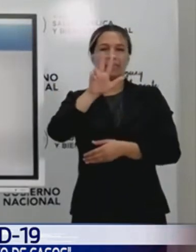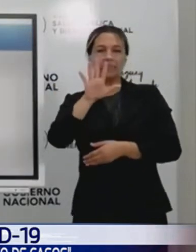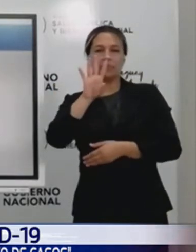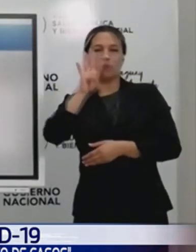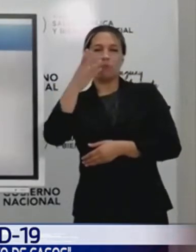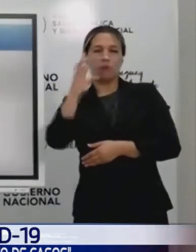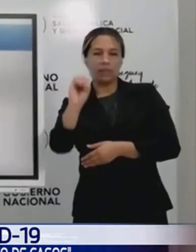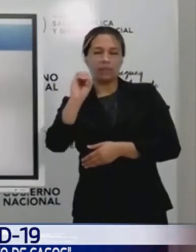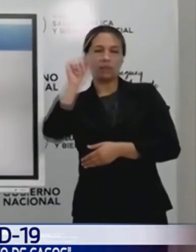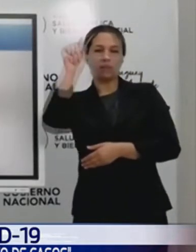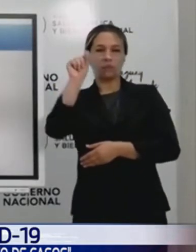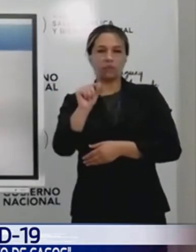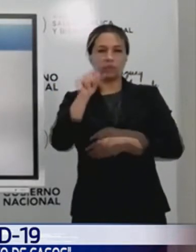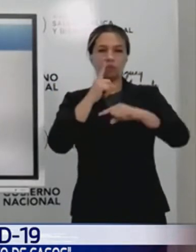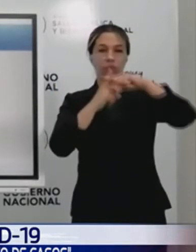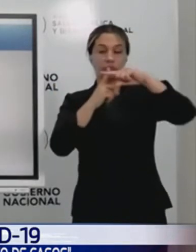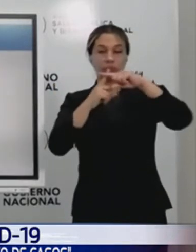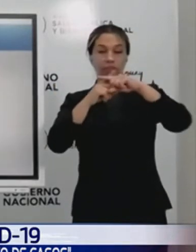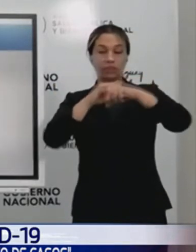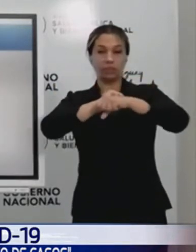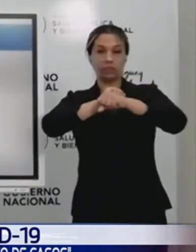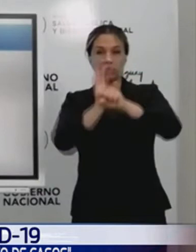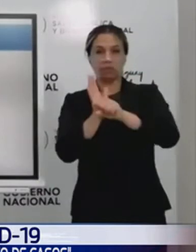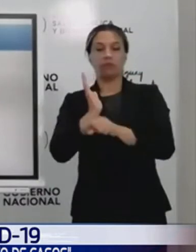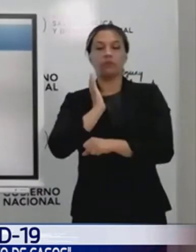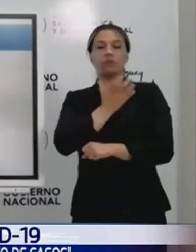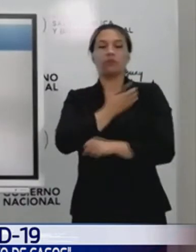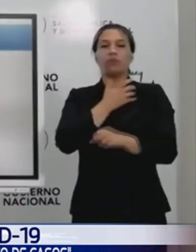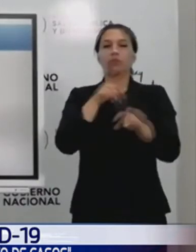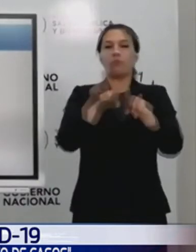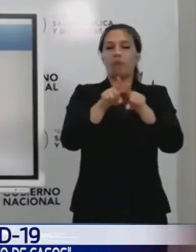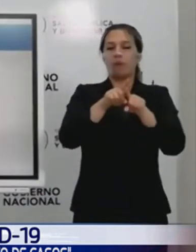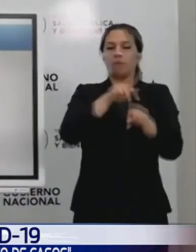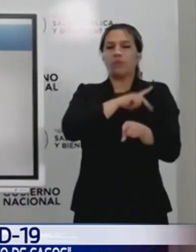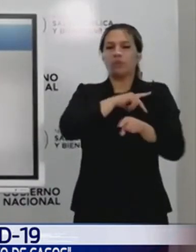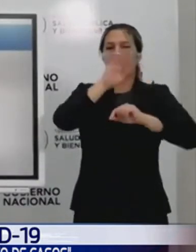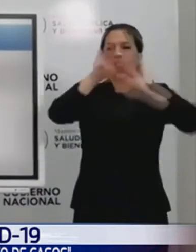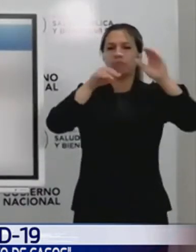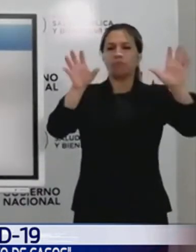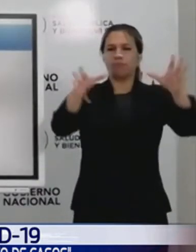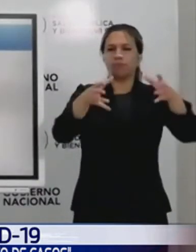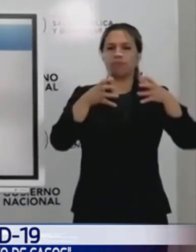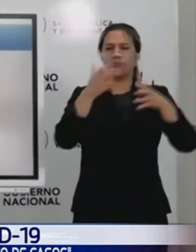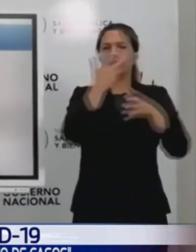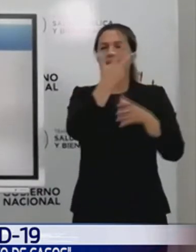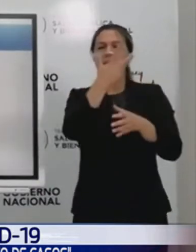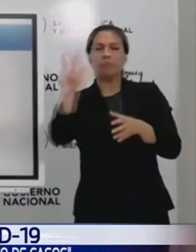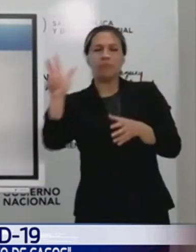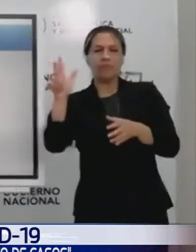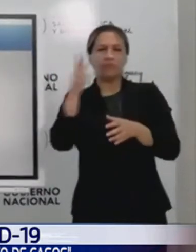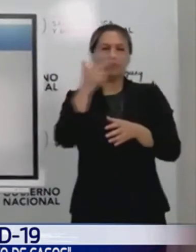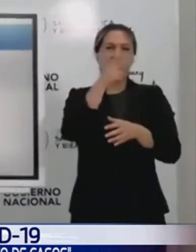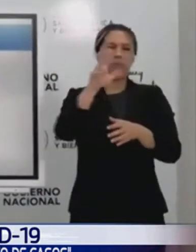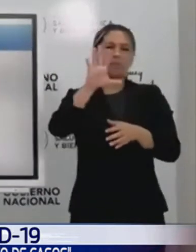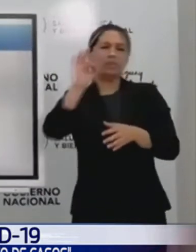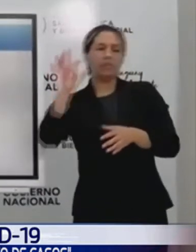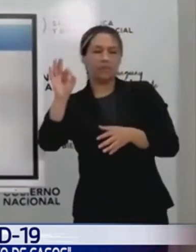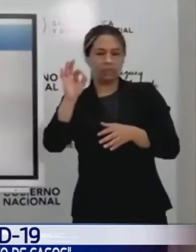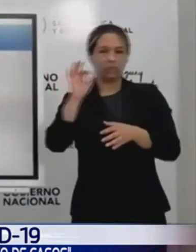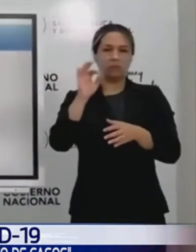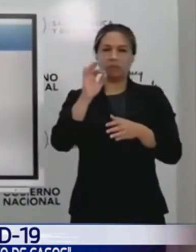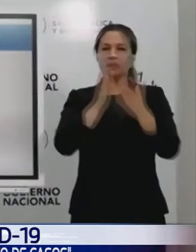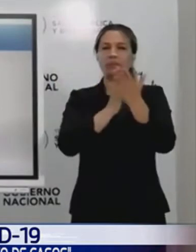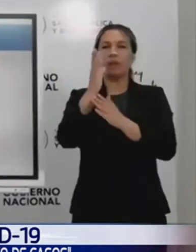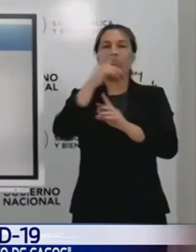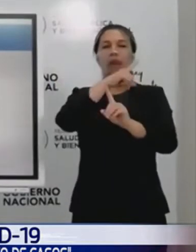% de positivo, nuestra capacidad de testeo llegaba a 2.500, menos de 3.000 test. Entonces, casi la mitad